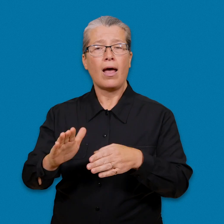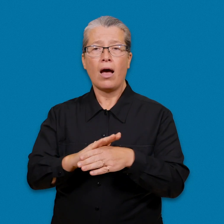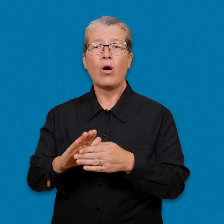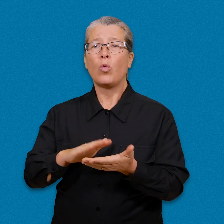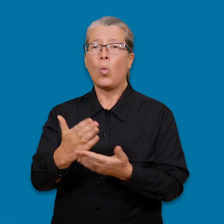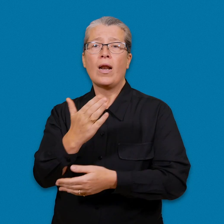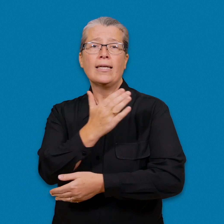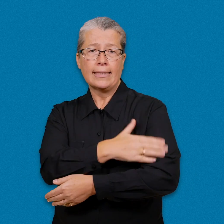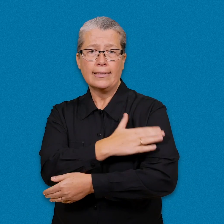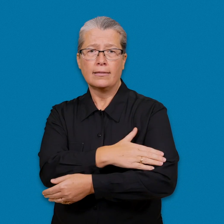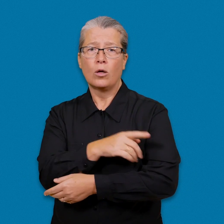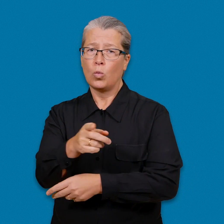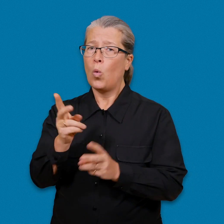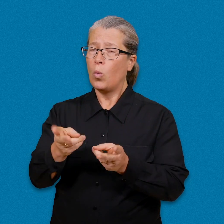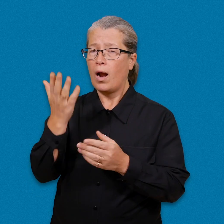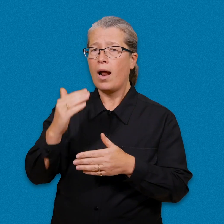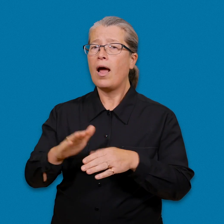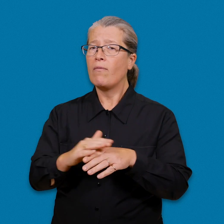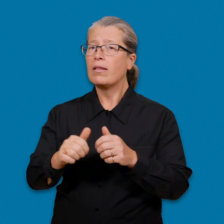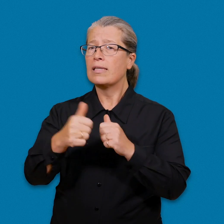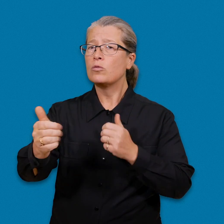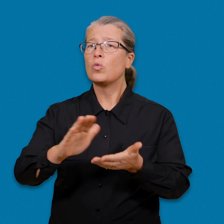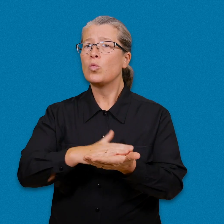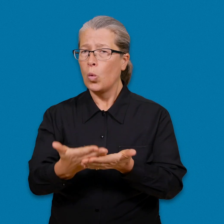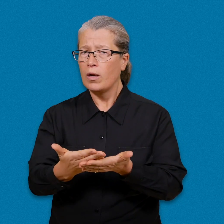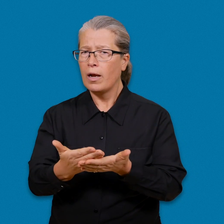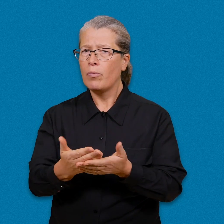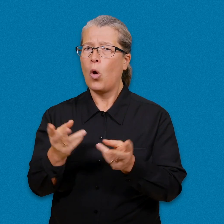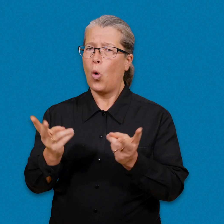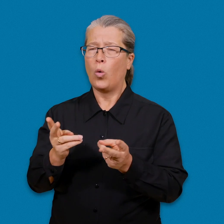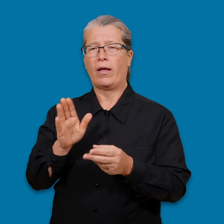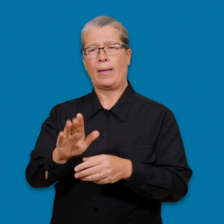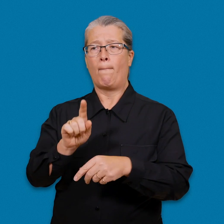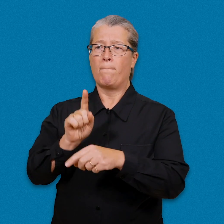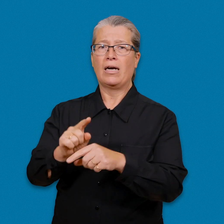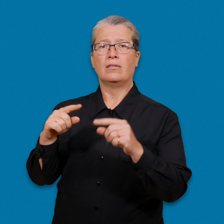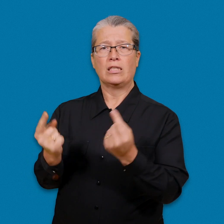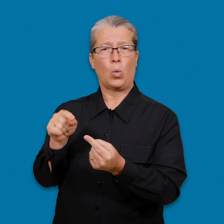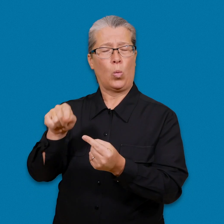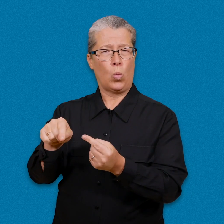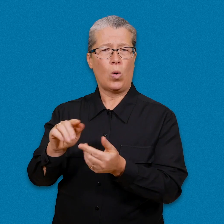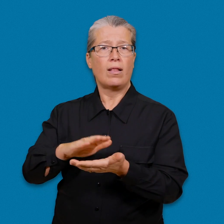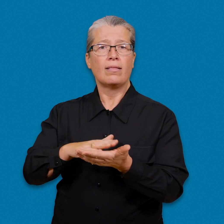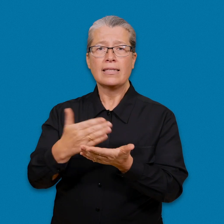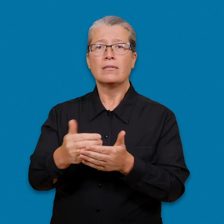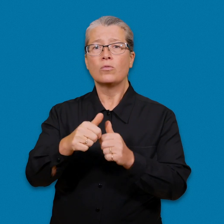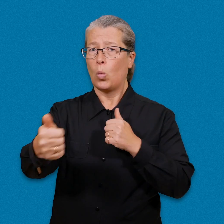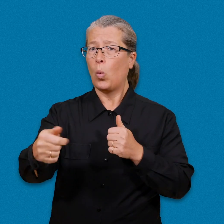har rätt till tolktjänst för personer med funktionsnedsättning och distanstolkning lämpar sig för tolkningsuppdraget.